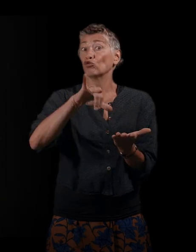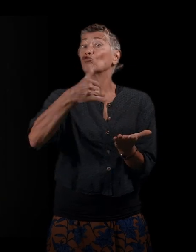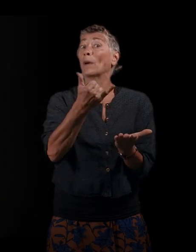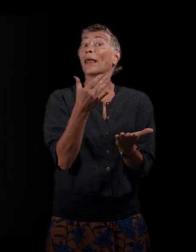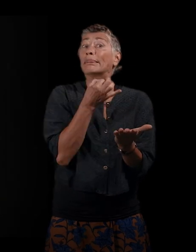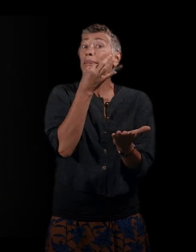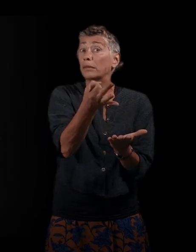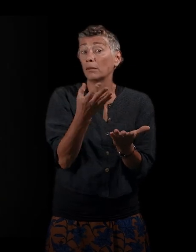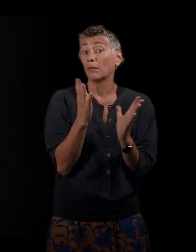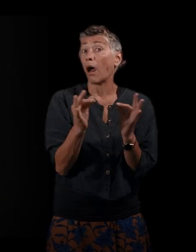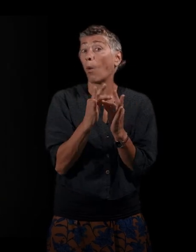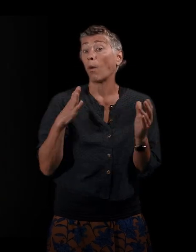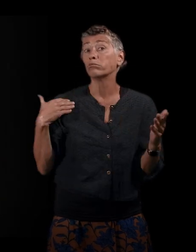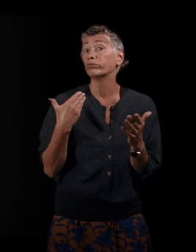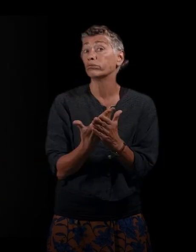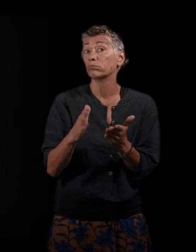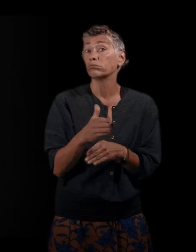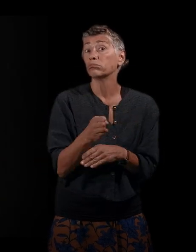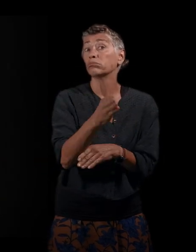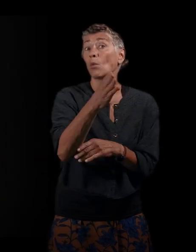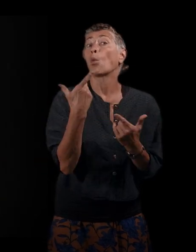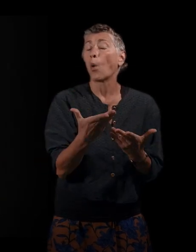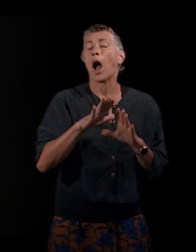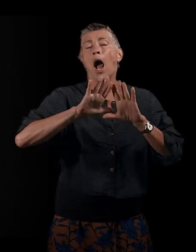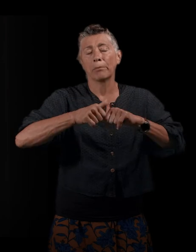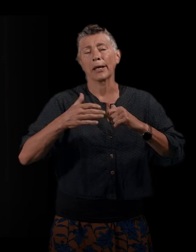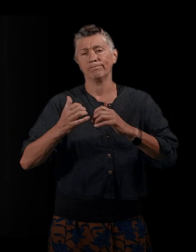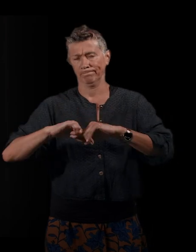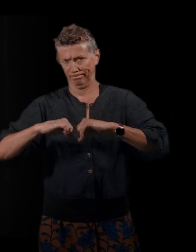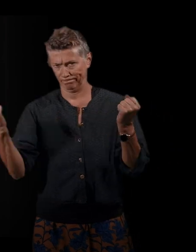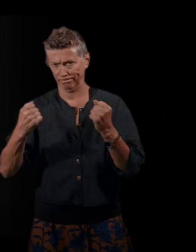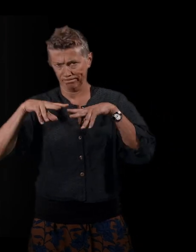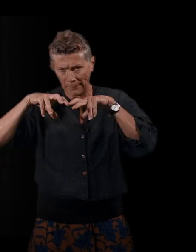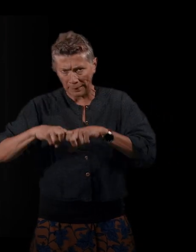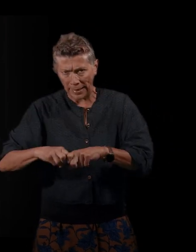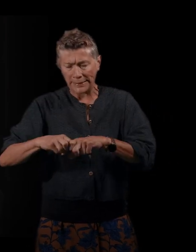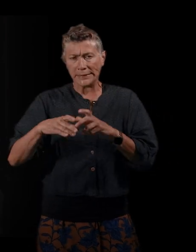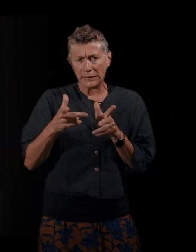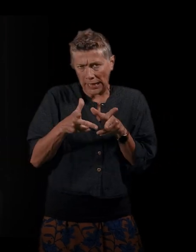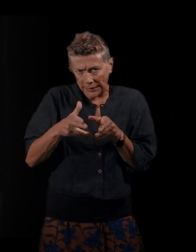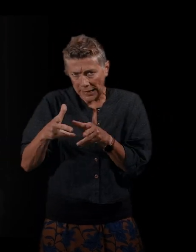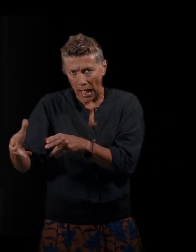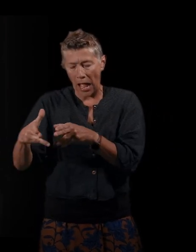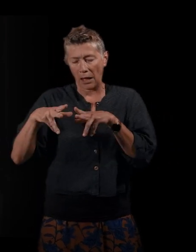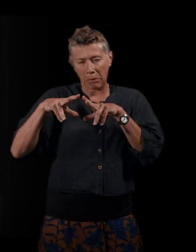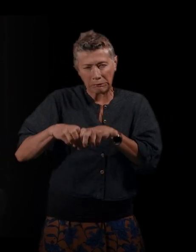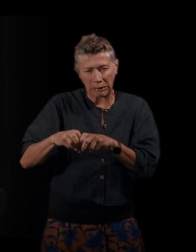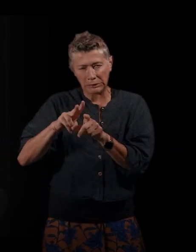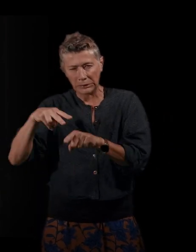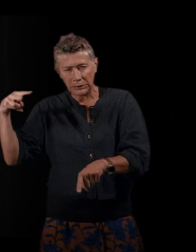vous a expliqué ce que c'est. On va pouvoir un peu décortiquer tout ça. On va reprendre les différentes étapes. On va reprendre les différents aspects. On va